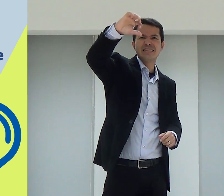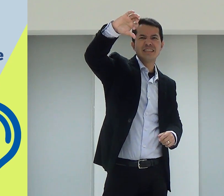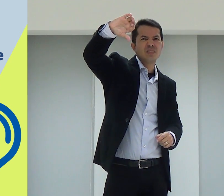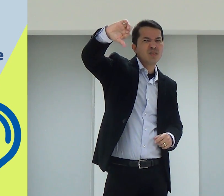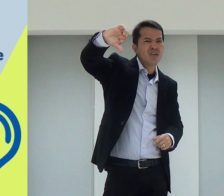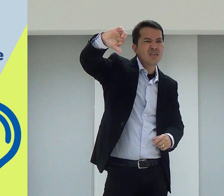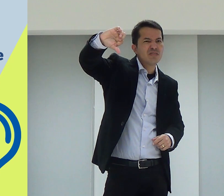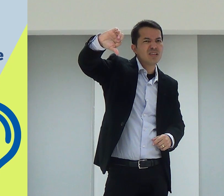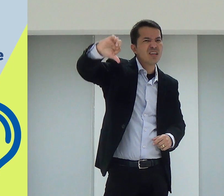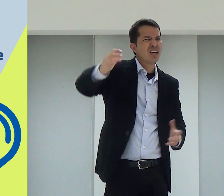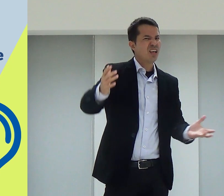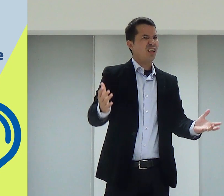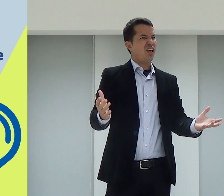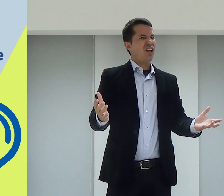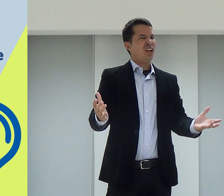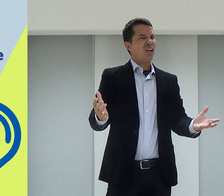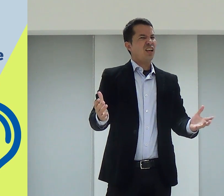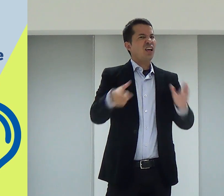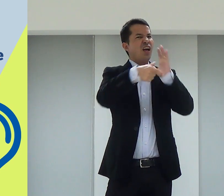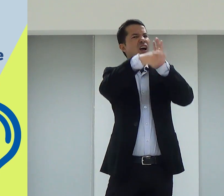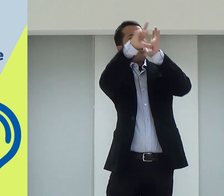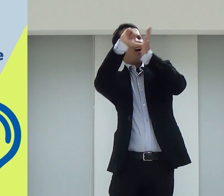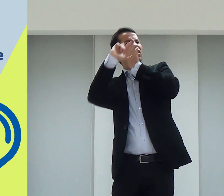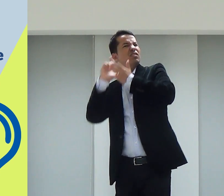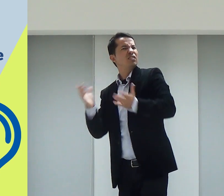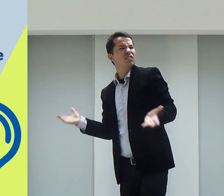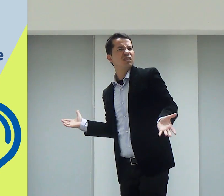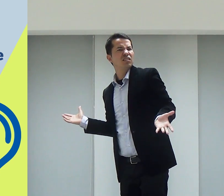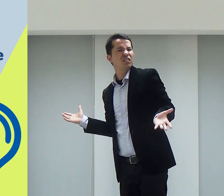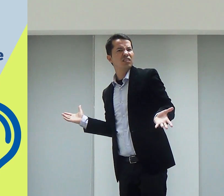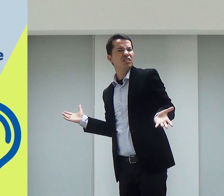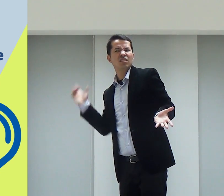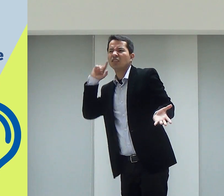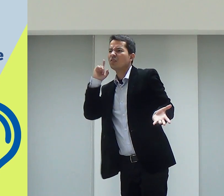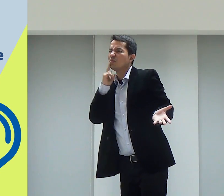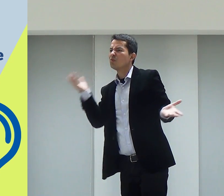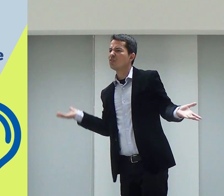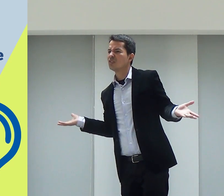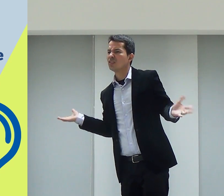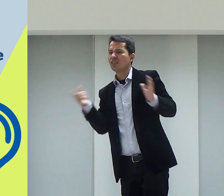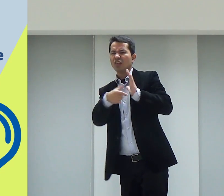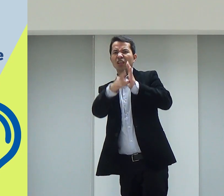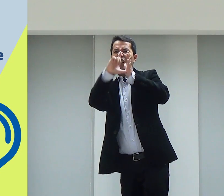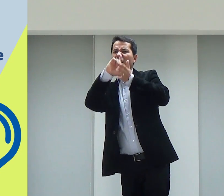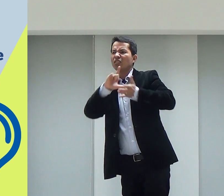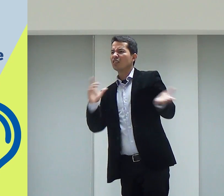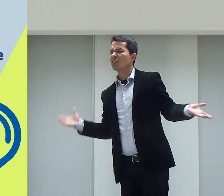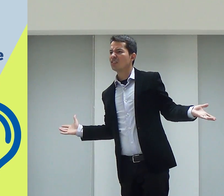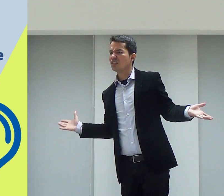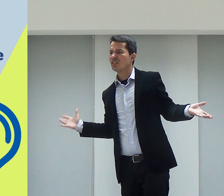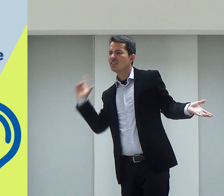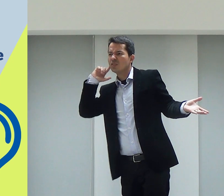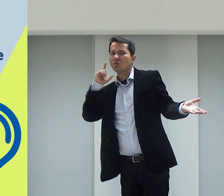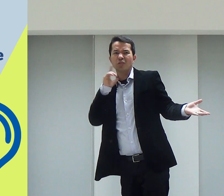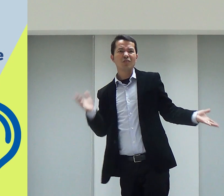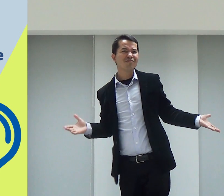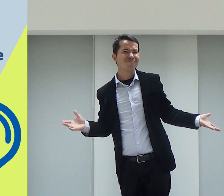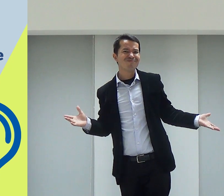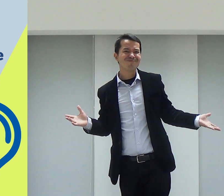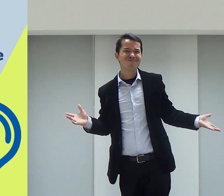Mas só em 1979. E antes disso? E os surdos antes disso? Né?